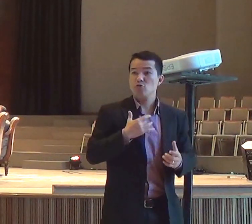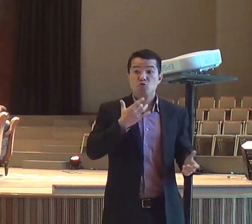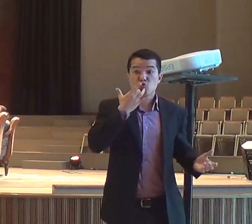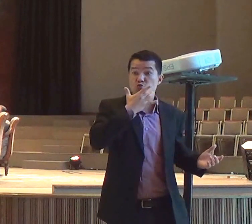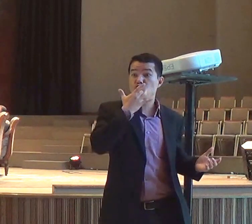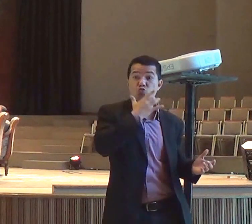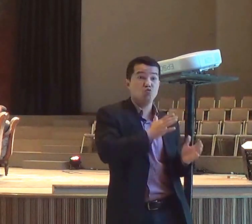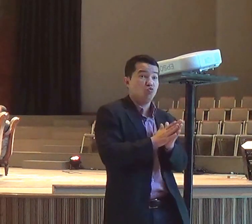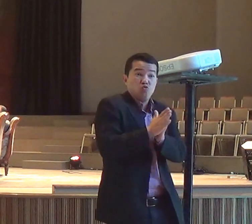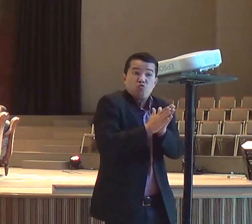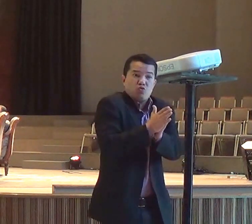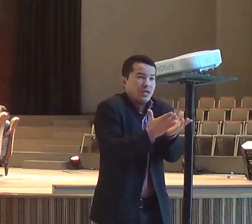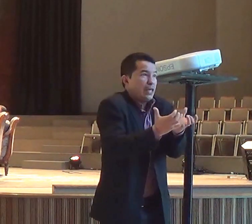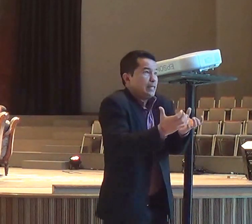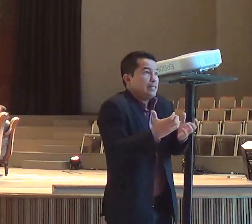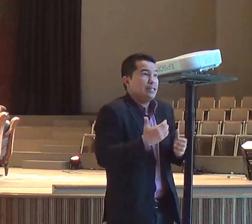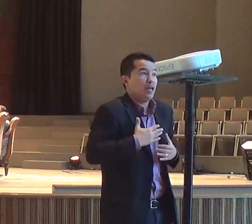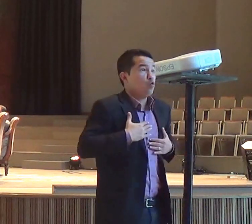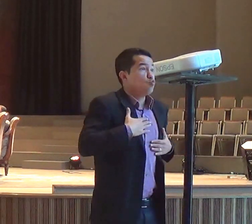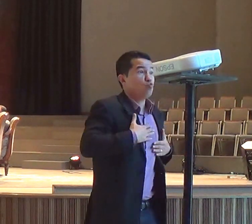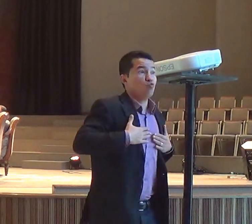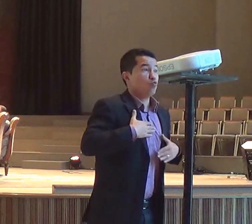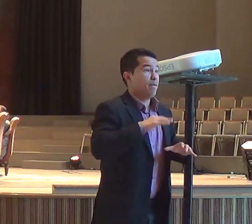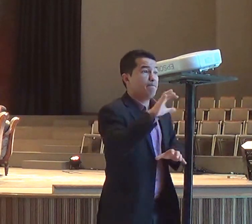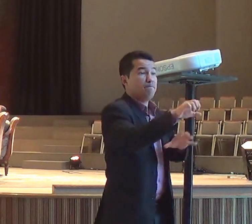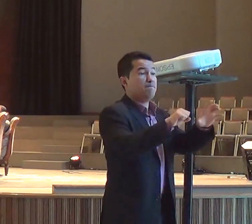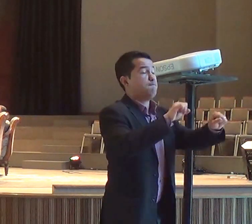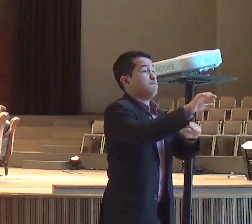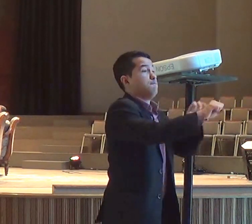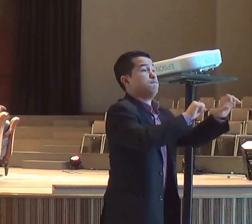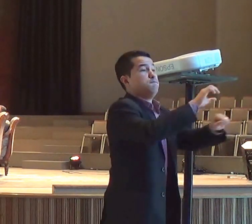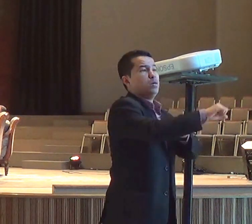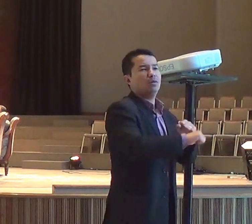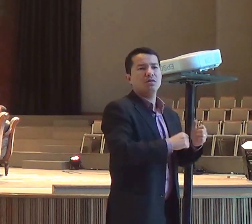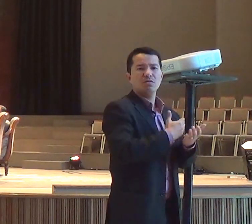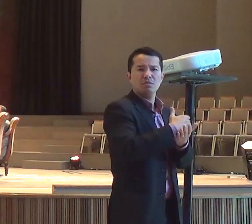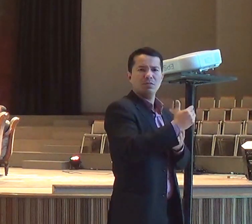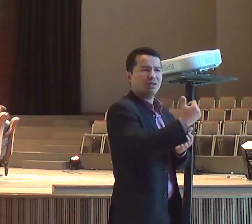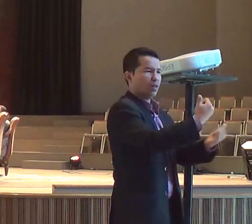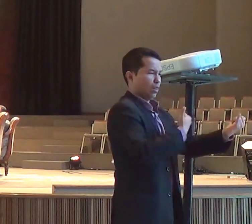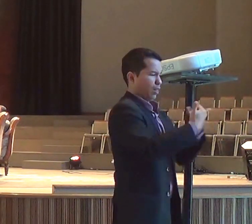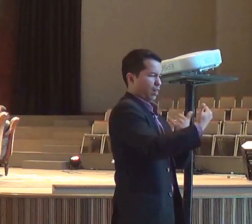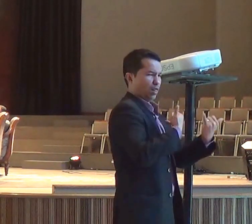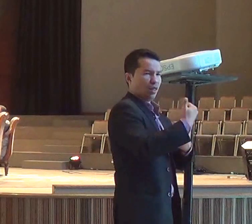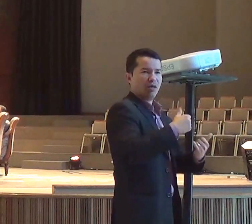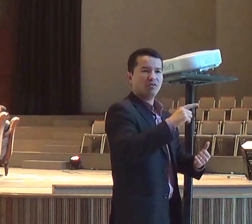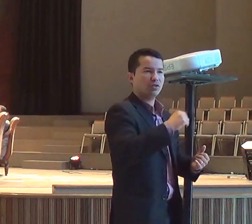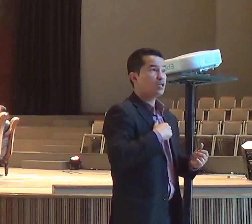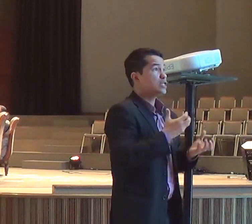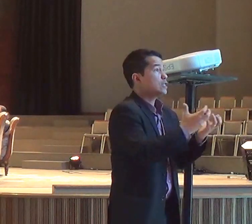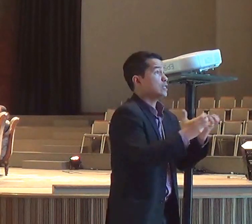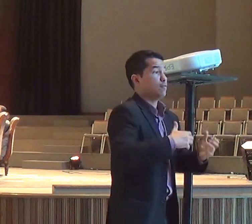e a gente, vai correndo, atrás, dessas coisas, e essas, vozes, vão falando alto, e entulham, o nosso coração,